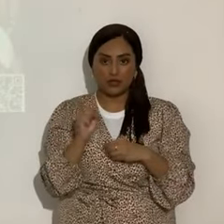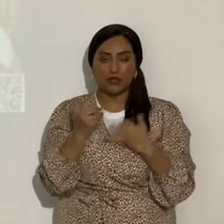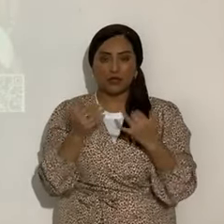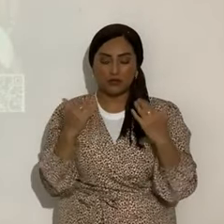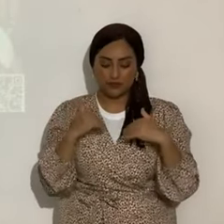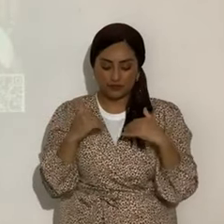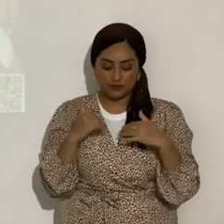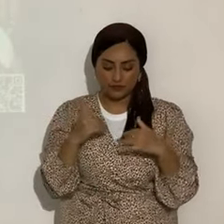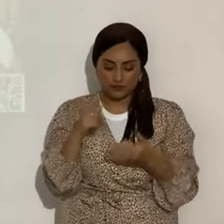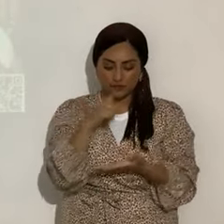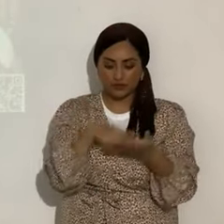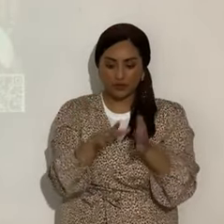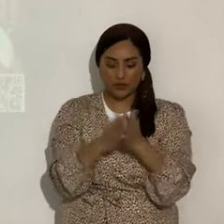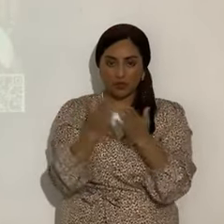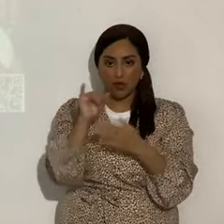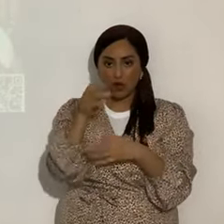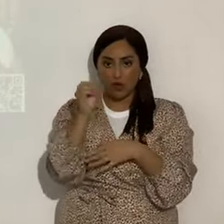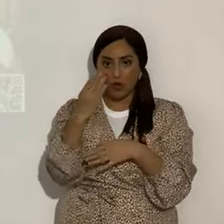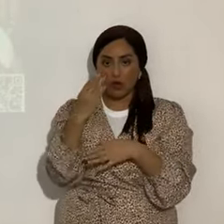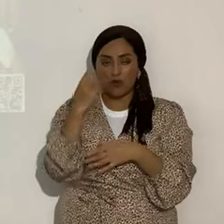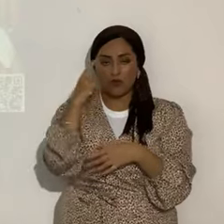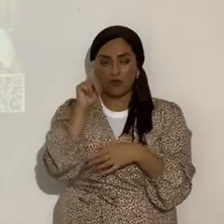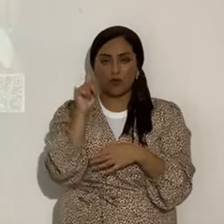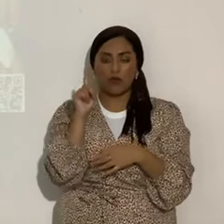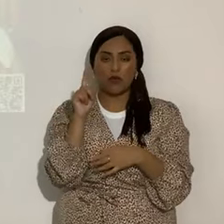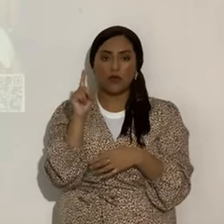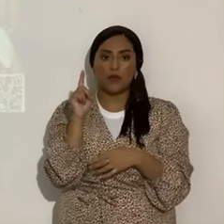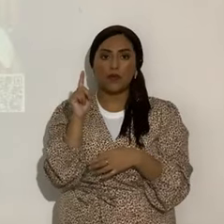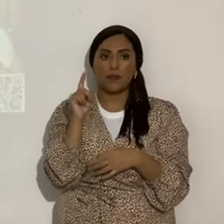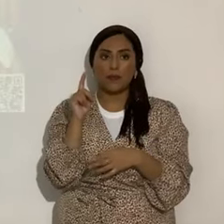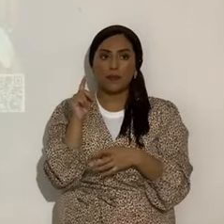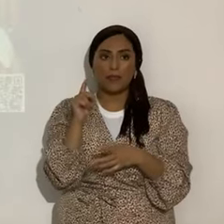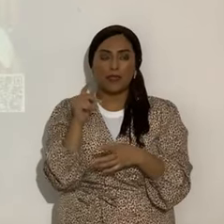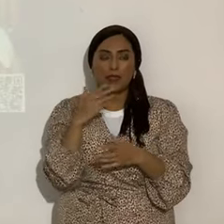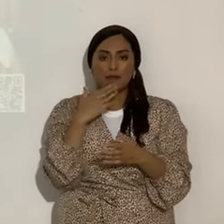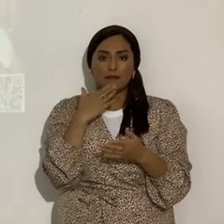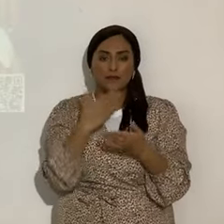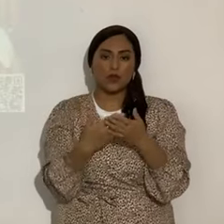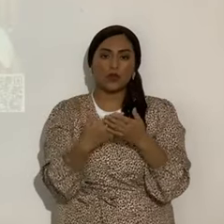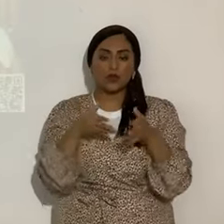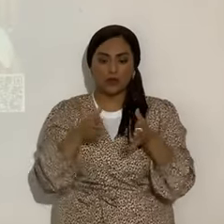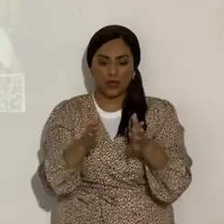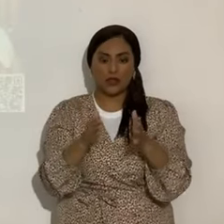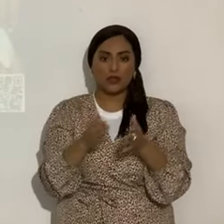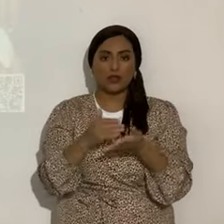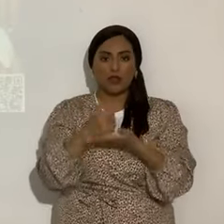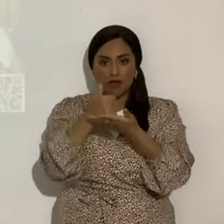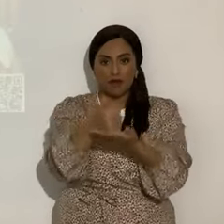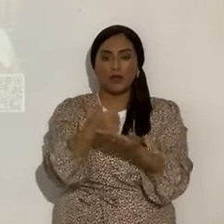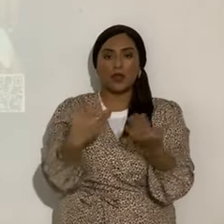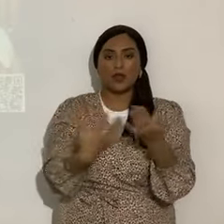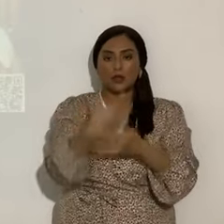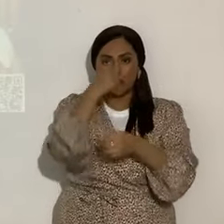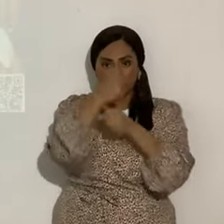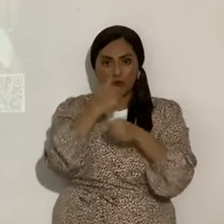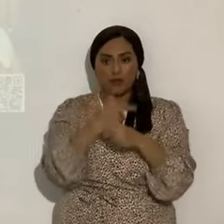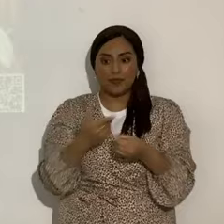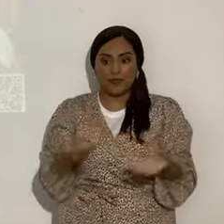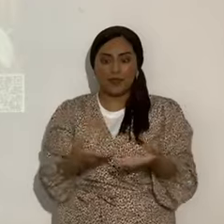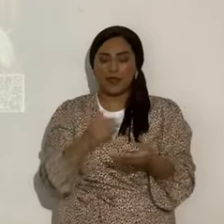Ahora, vamos al libro de Job para convencer, de una manera buena, como debe de ser, a los nuevecitos que esto no es cábala, que no es